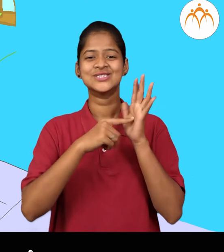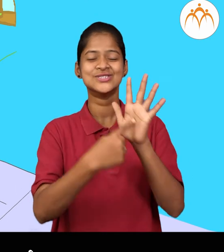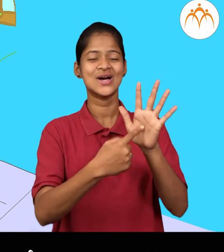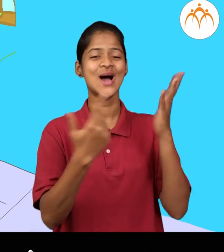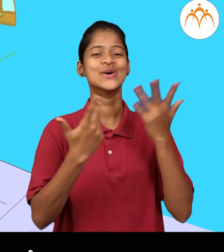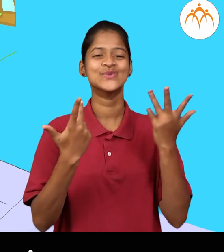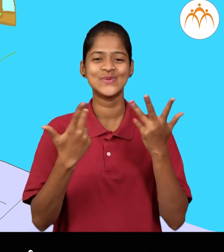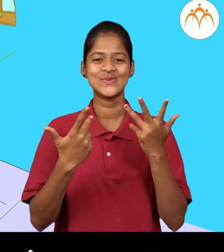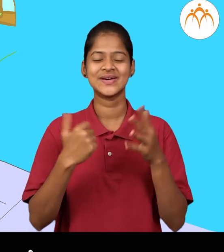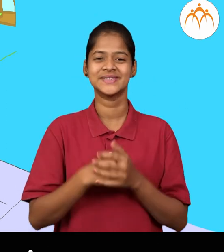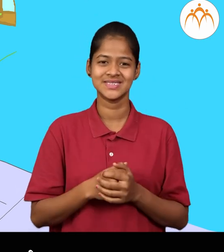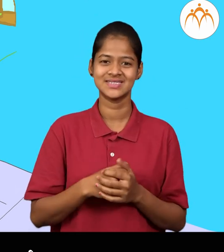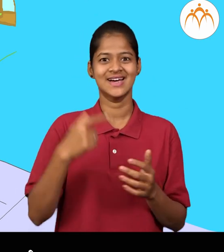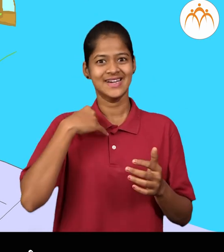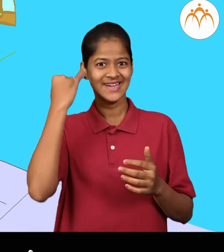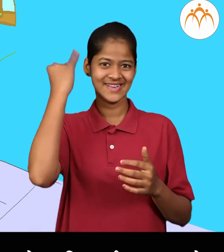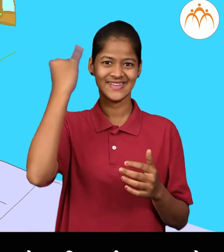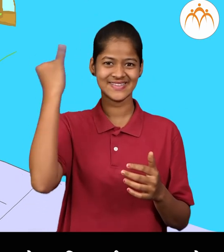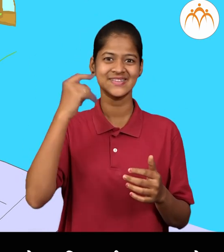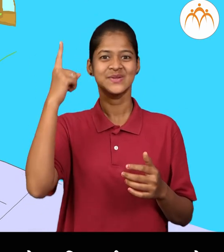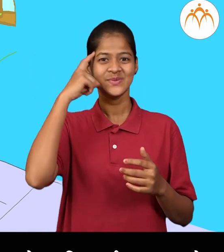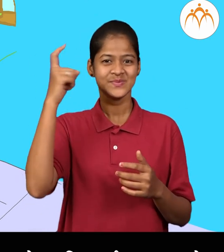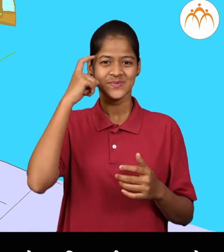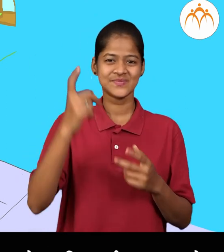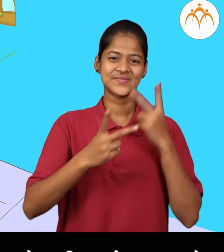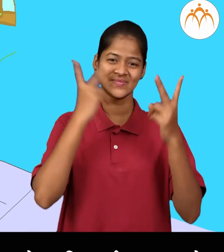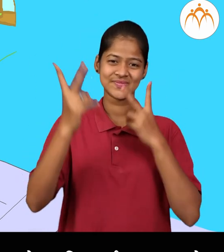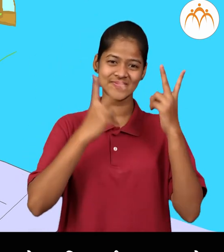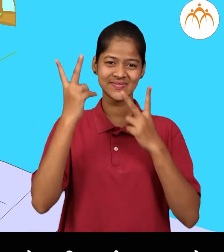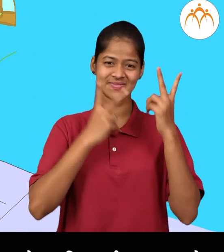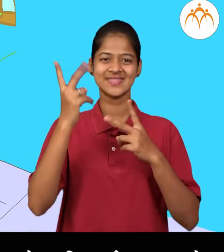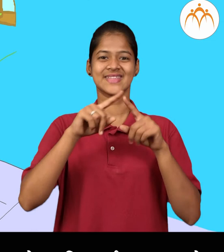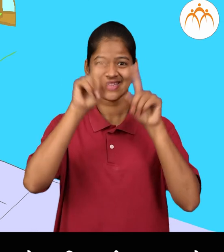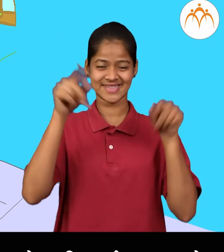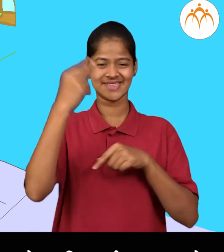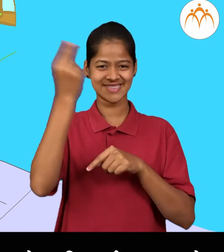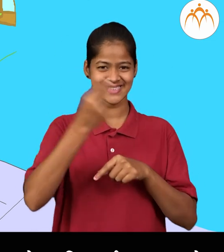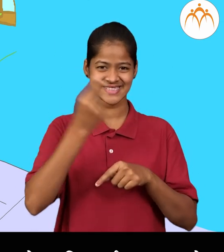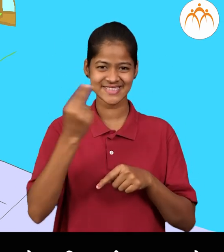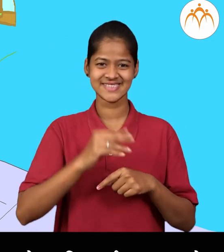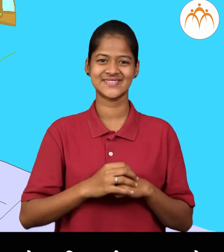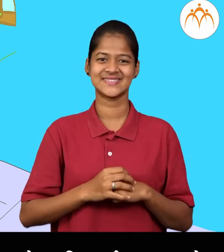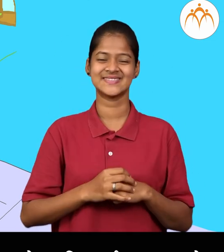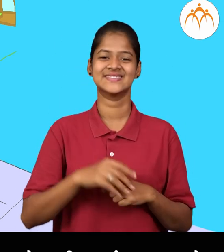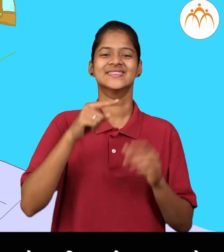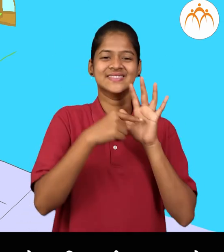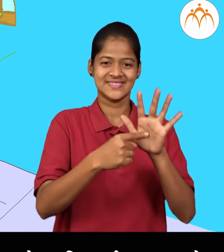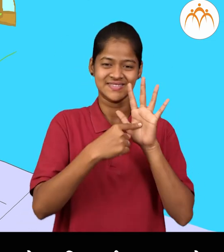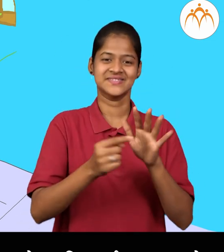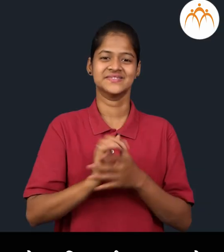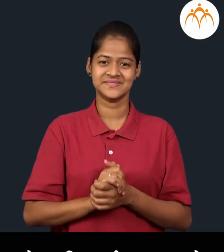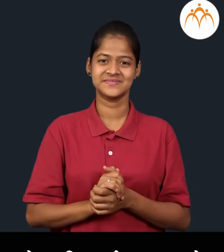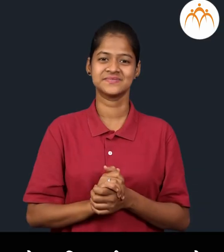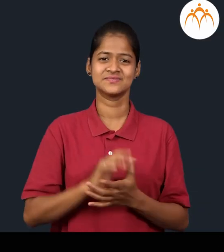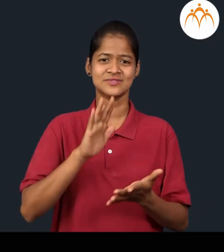गोष्टी मी आईला कशे दाखवू मी पाईलेले स्वपनांच एक सुन्दर चित्र रेखाड़तो आणे आईला